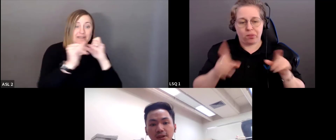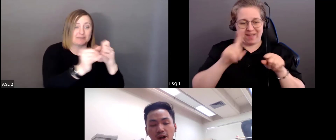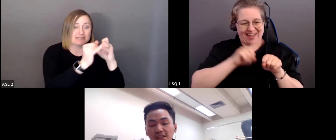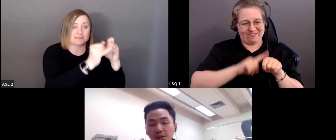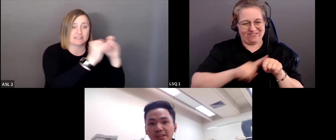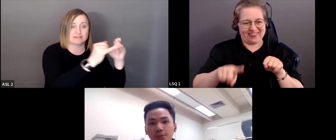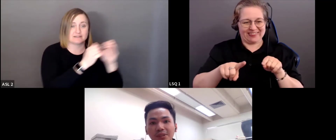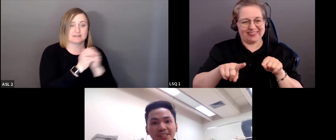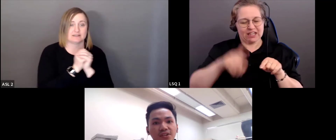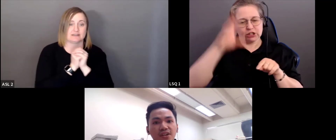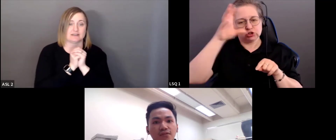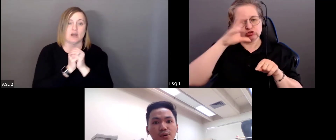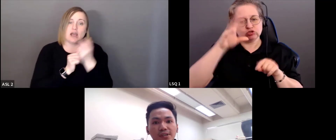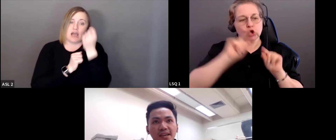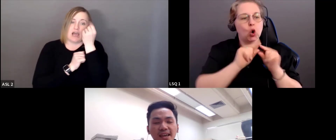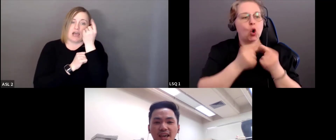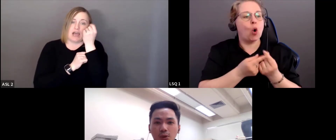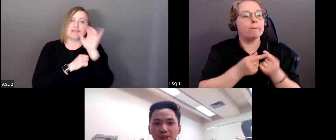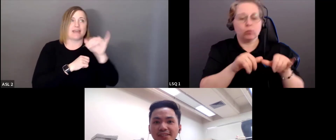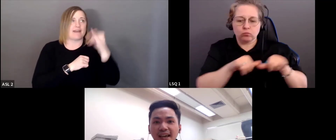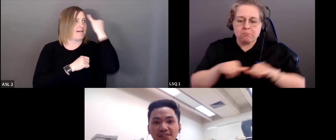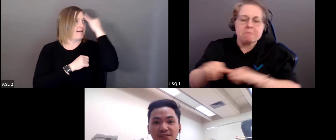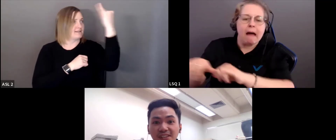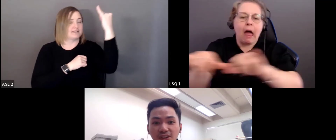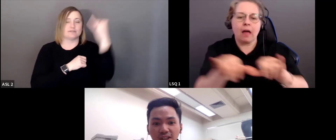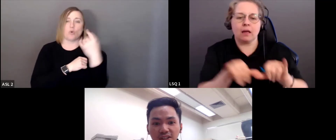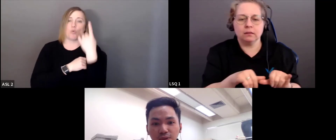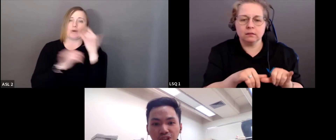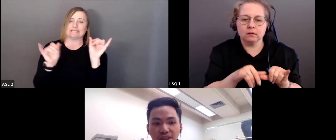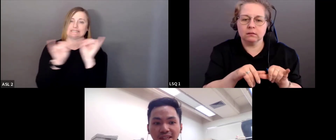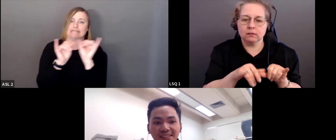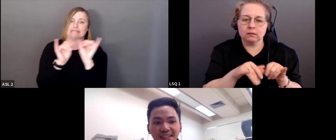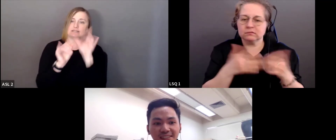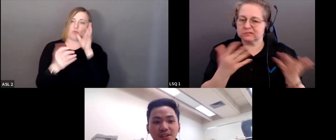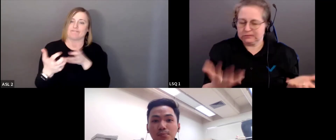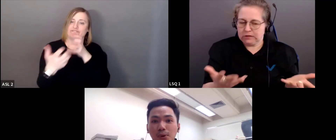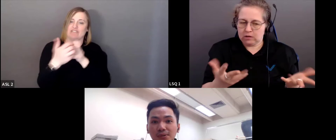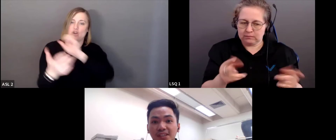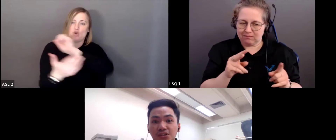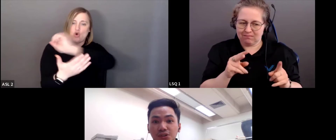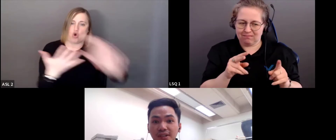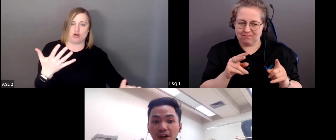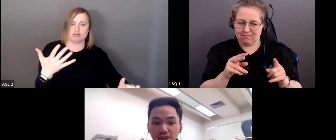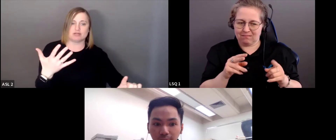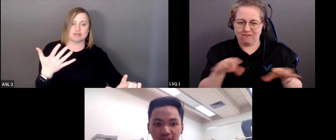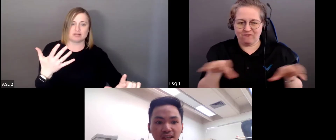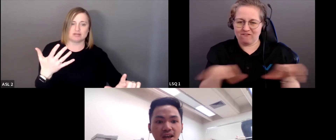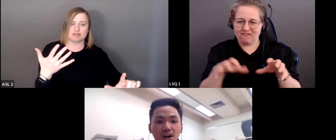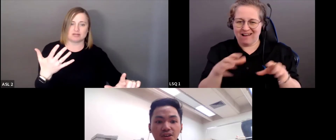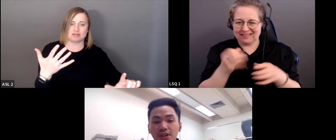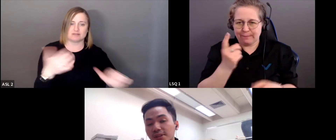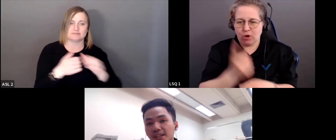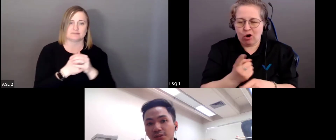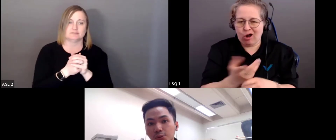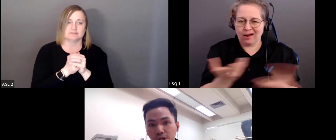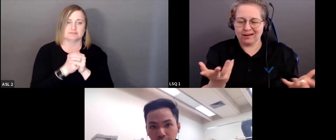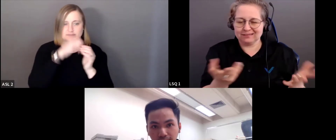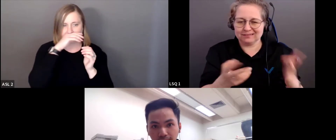tout le monde est semblable. C'est une approche néfaste. On s'imagine qu'il y a une solution unique